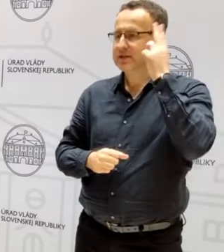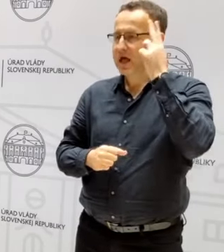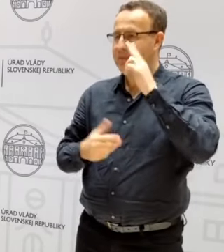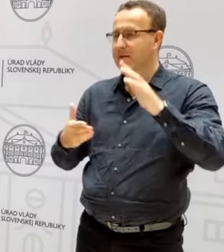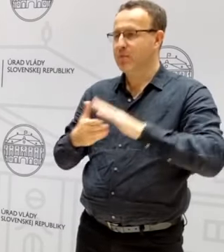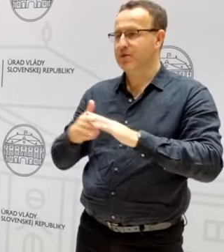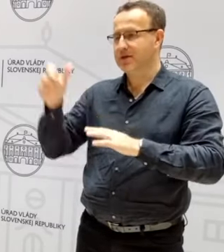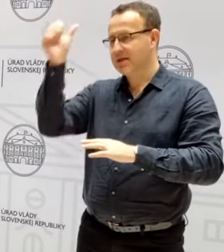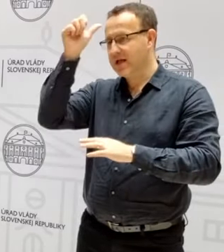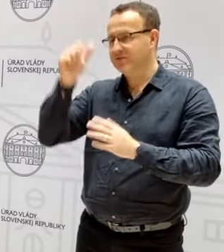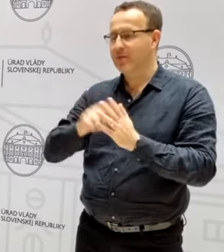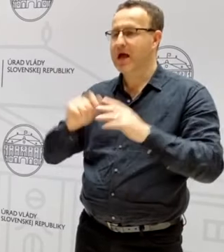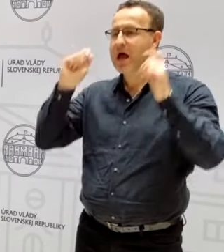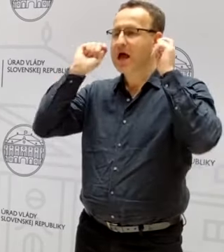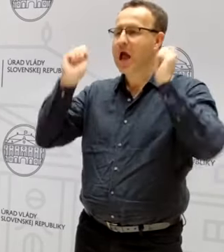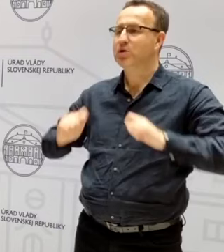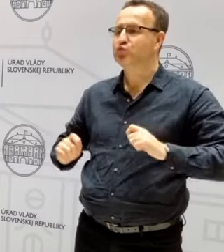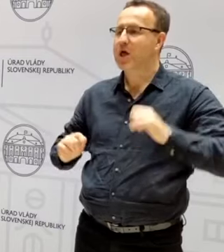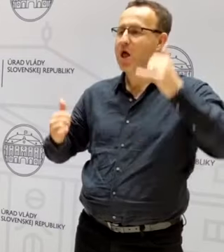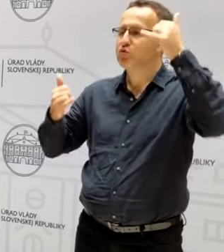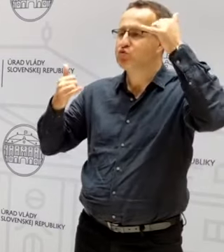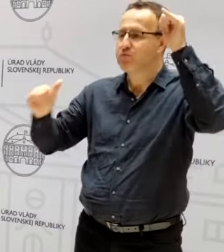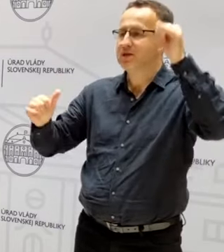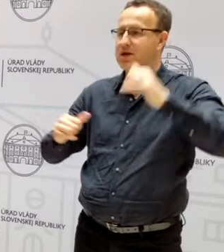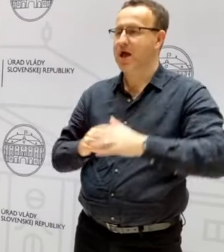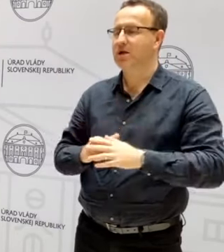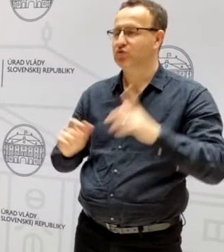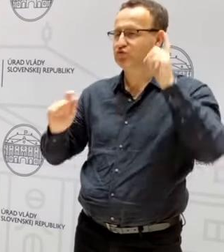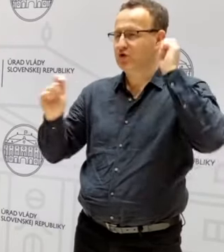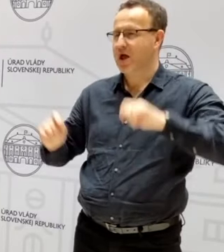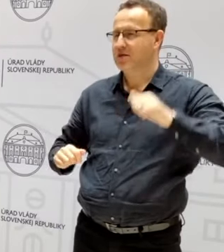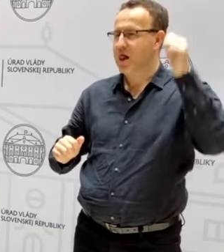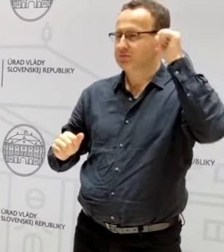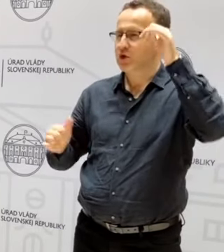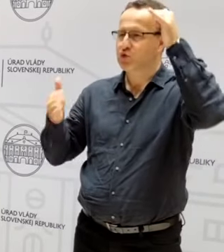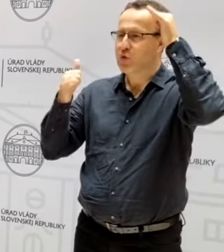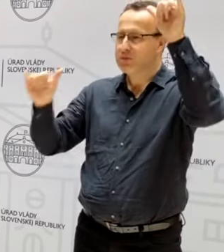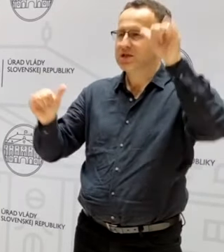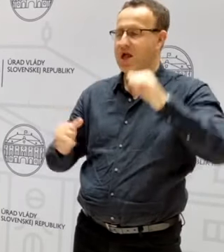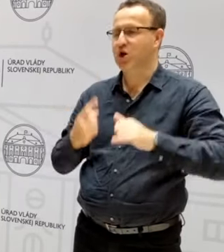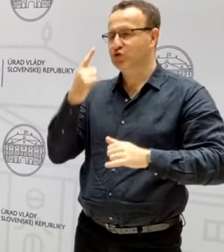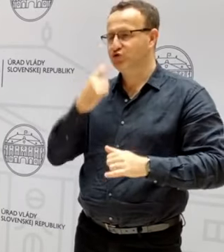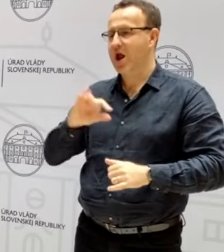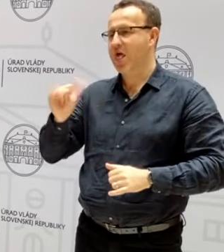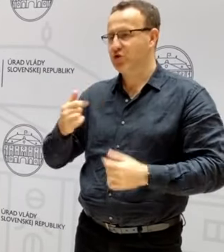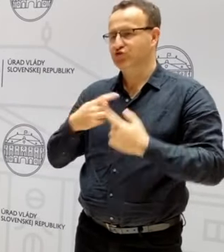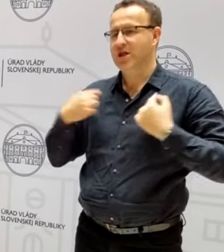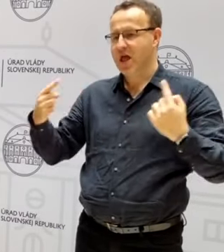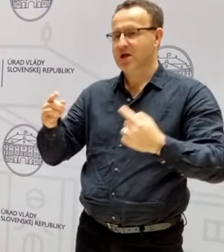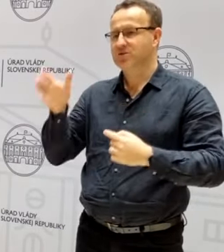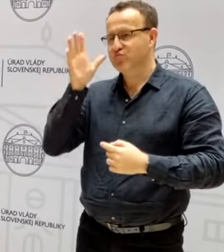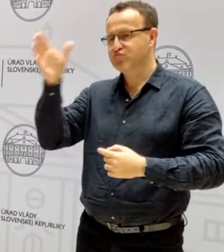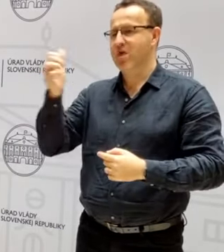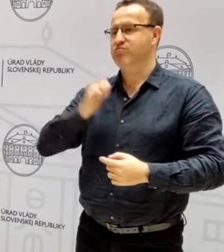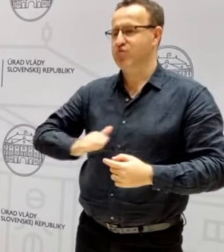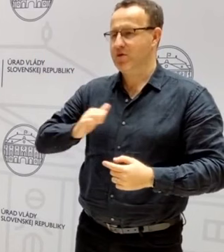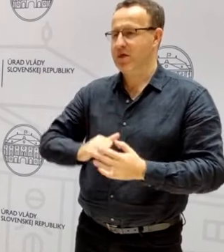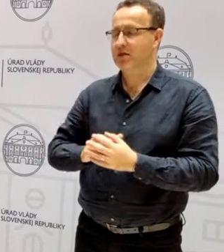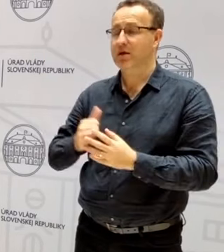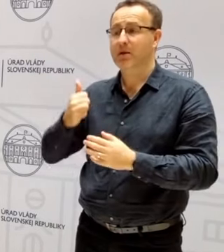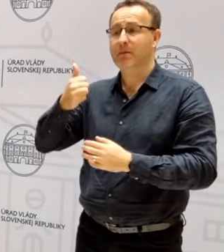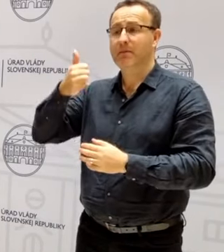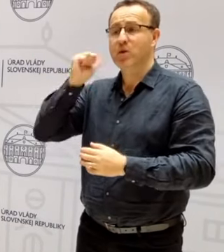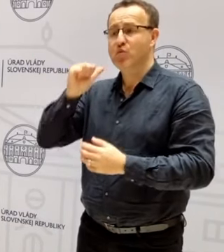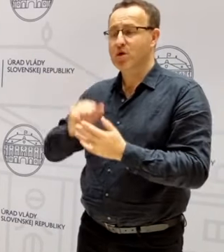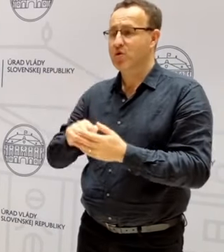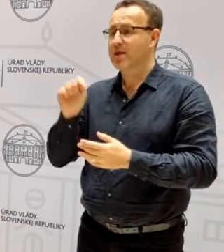názvom kauza dobytkár. Kauza dobytkár nás žiaľ ešte bude bolieť. Len v minulom roku